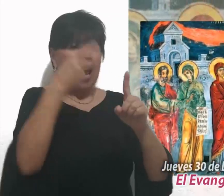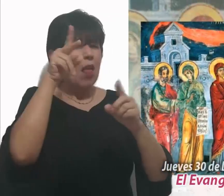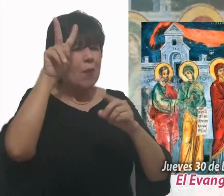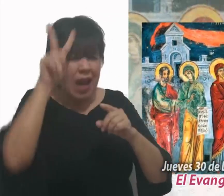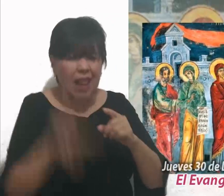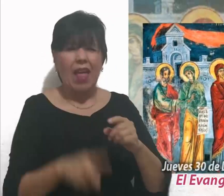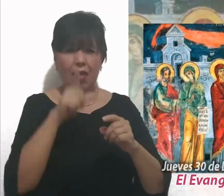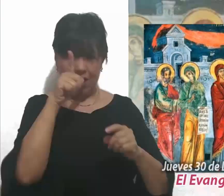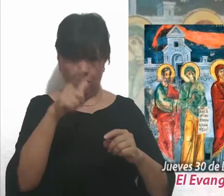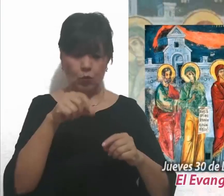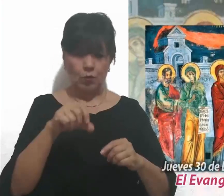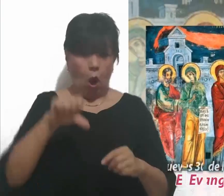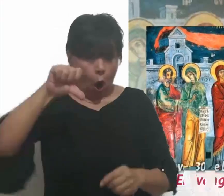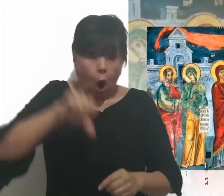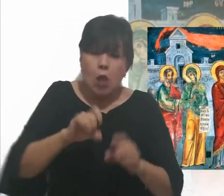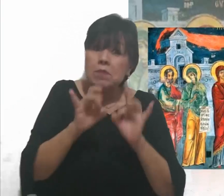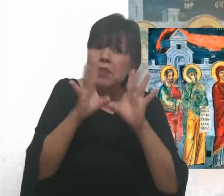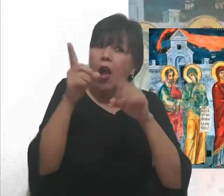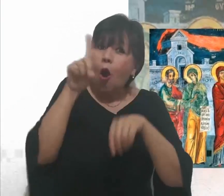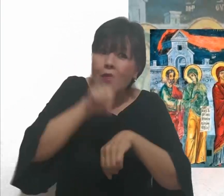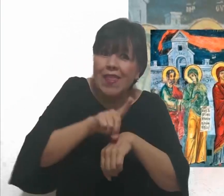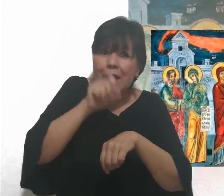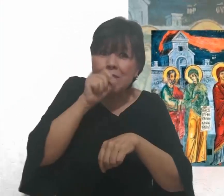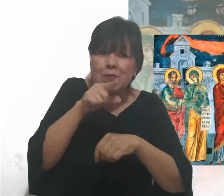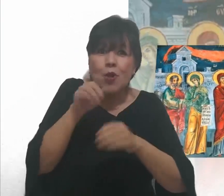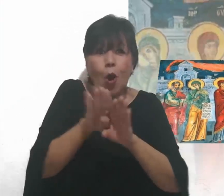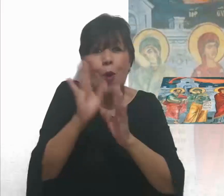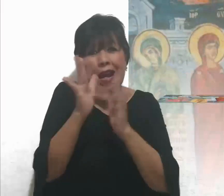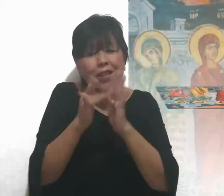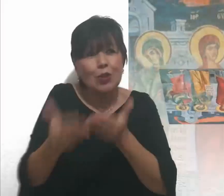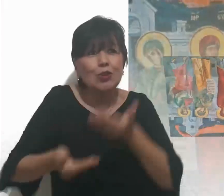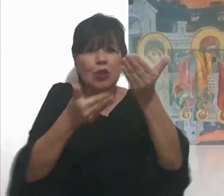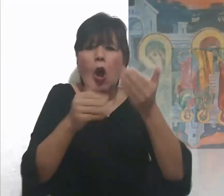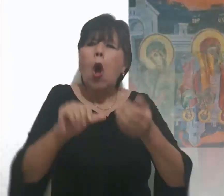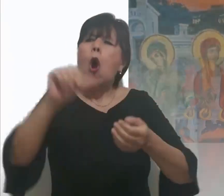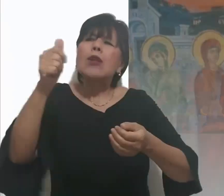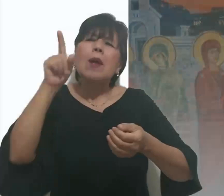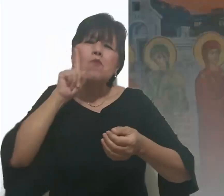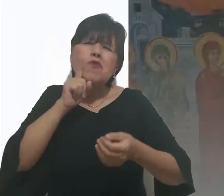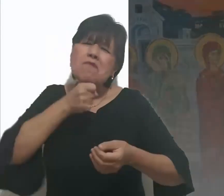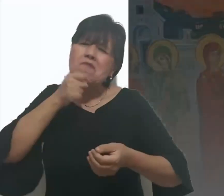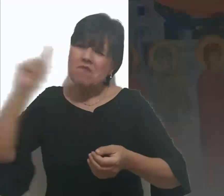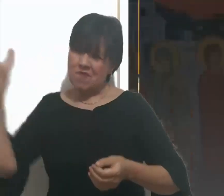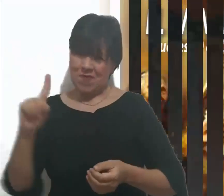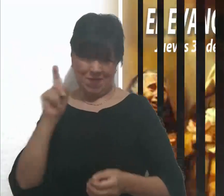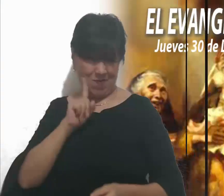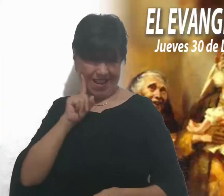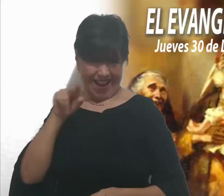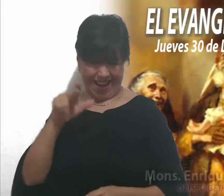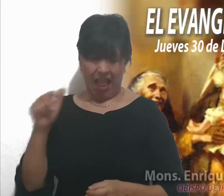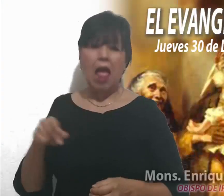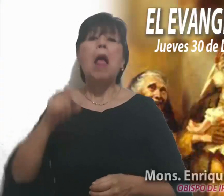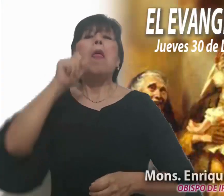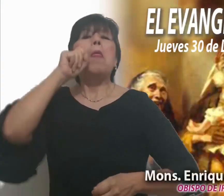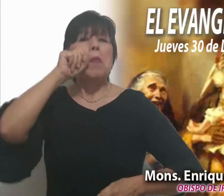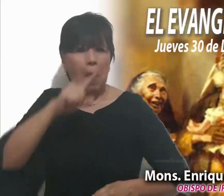Hoy, en el mismo día de la presentación, otra persona anciana, Ana, también viene a